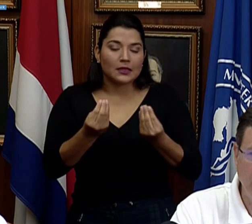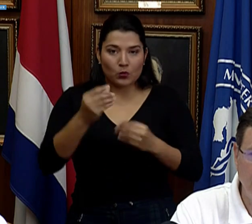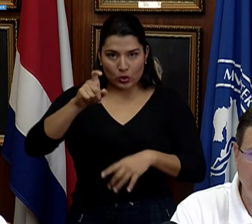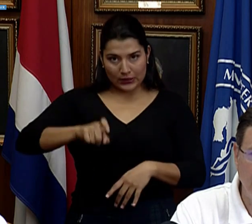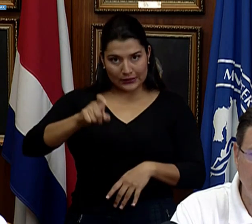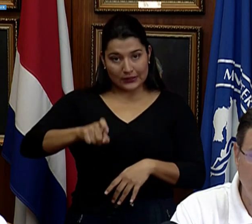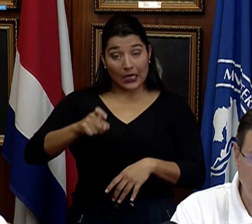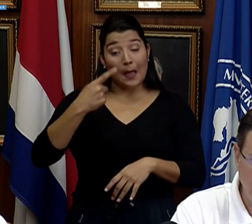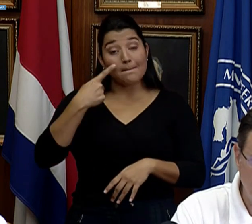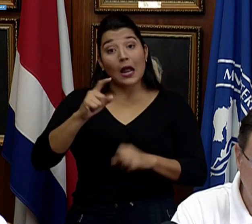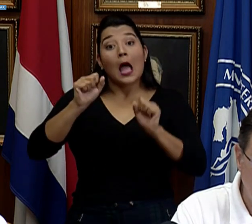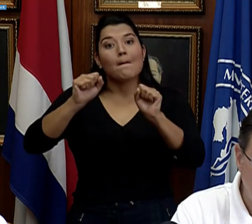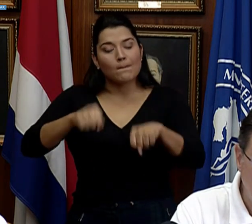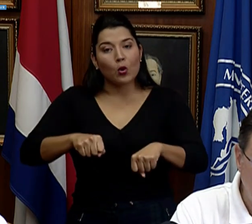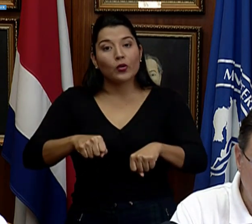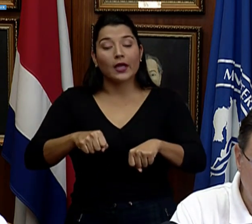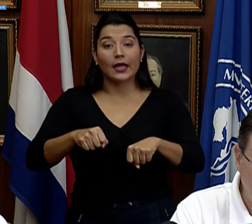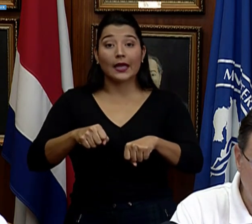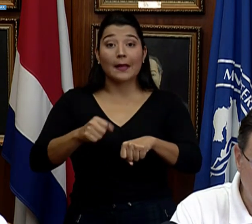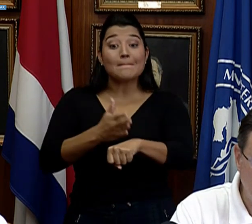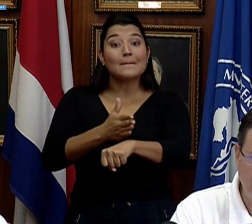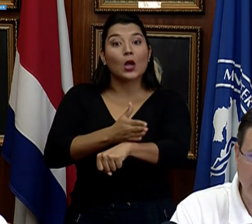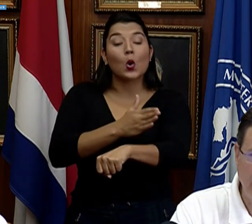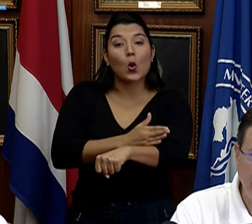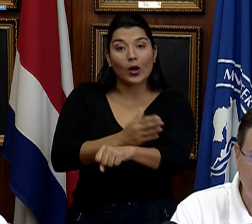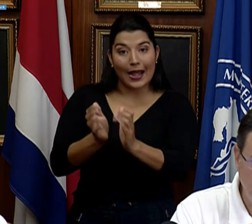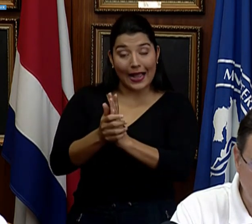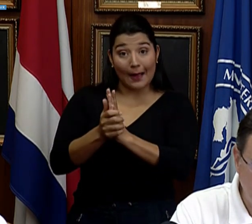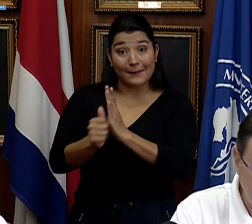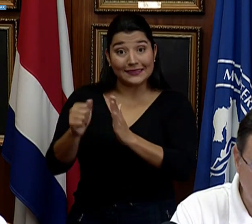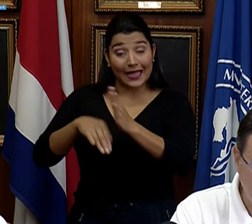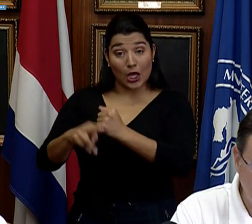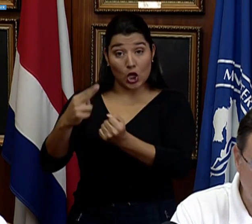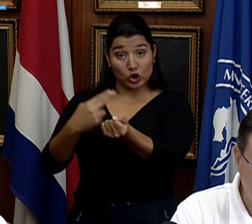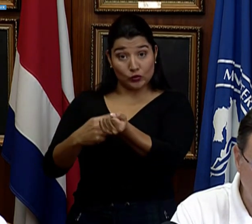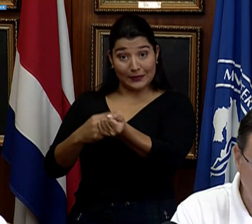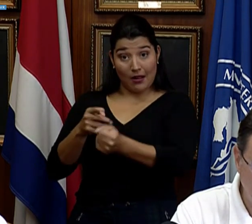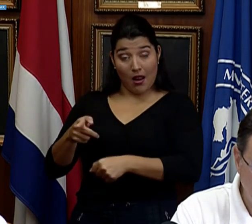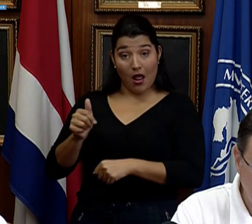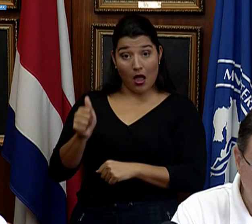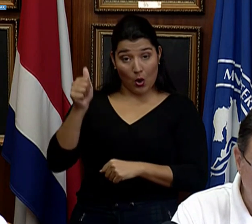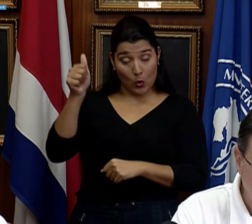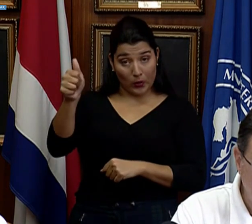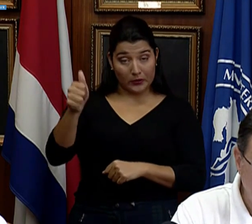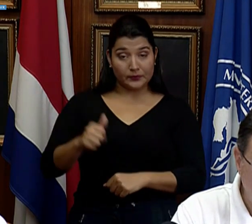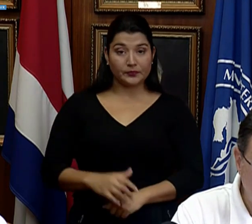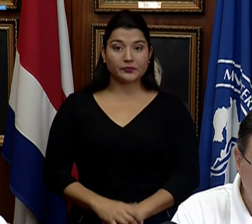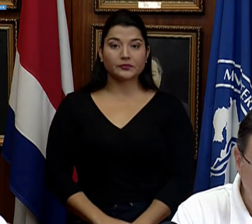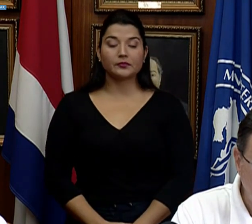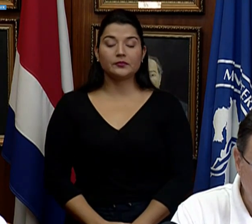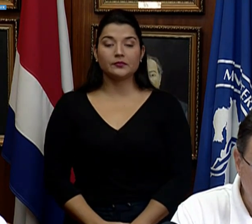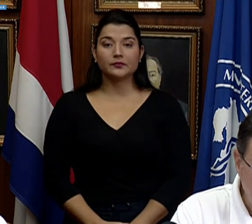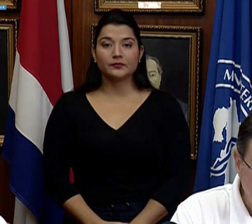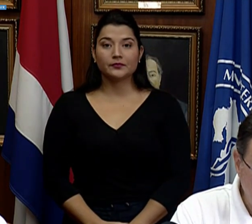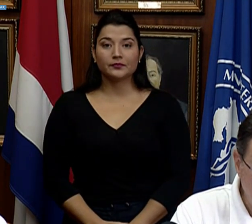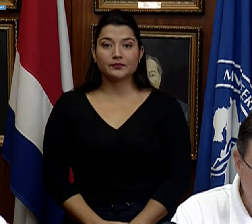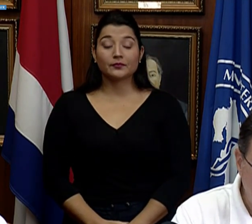para fortalecer la capacidad hospitalaria de ese centro, el hospital de Alajuela.